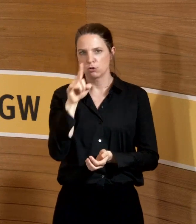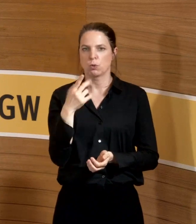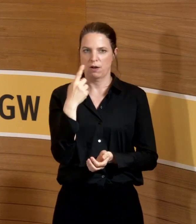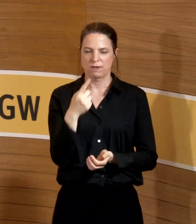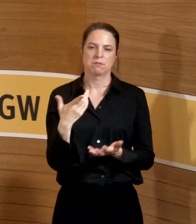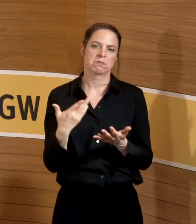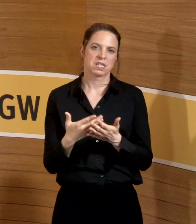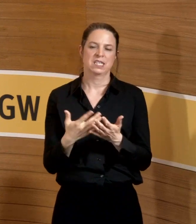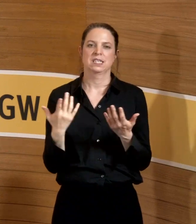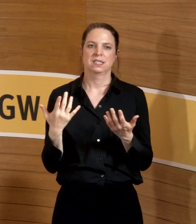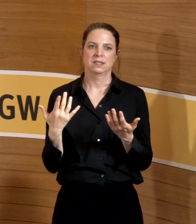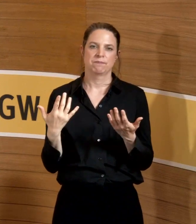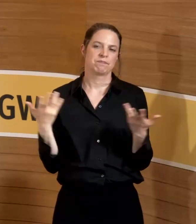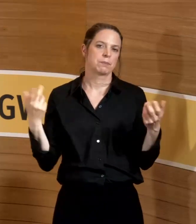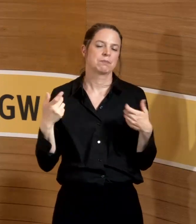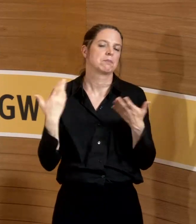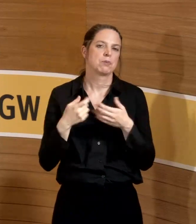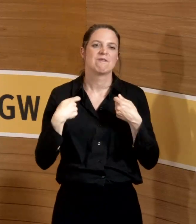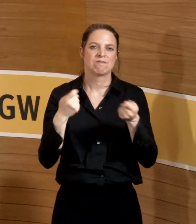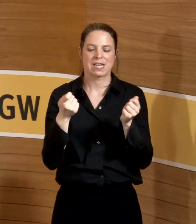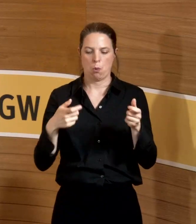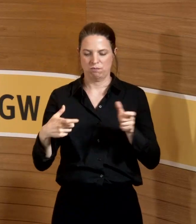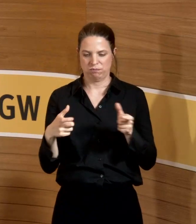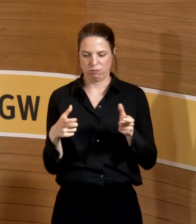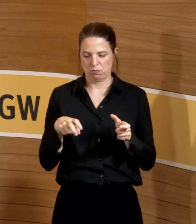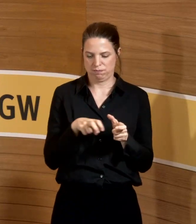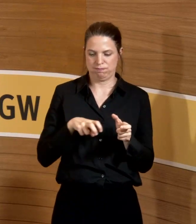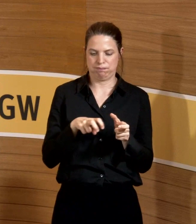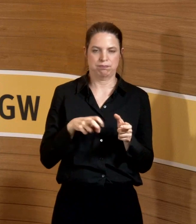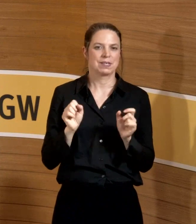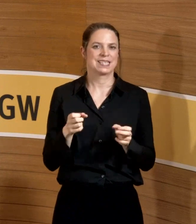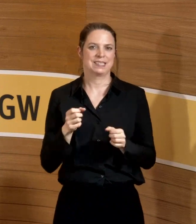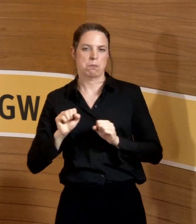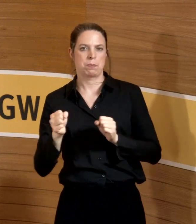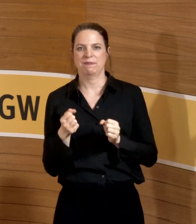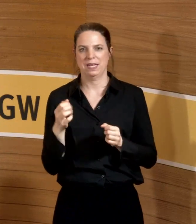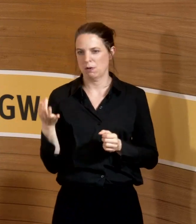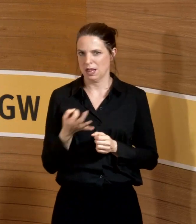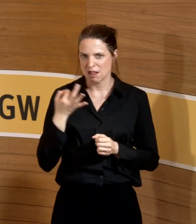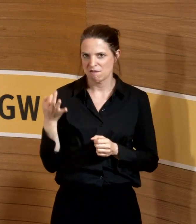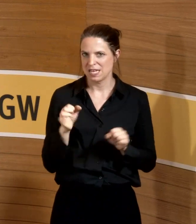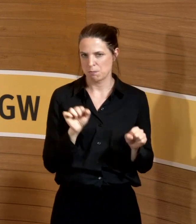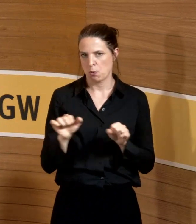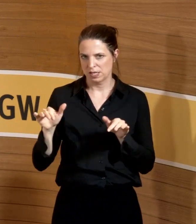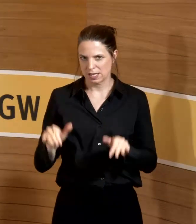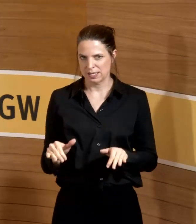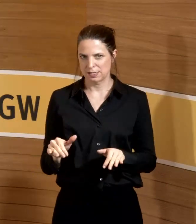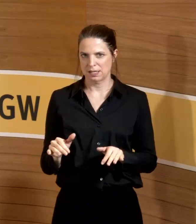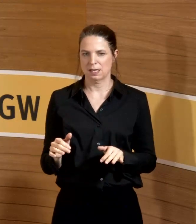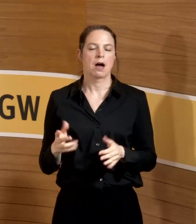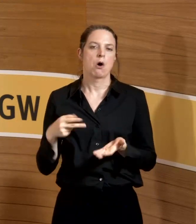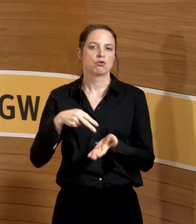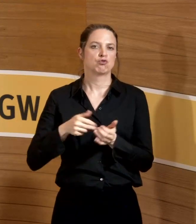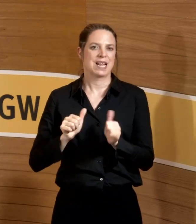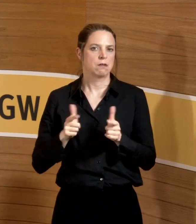eingeschlossen in einer kleinen Verkaufsbox stehen muss und sich wirklich nicht irgendwie anders bewegen kann, keine Stehhilfe nutzen